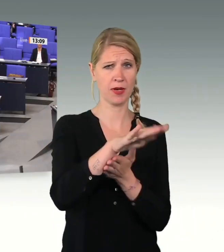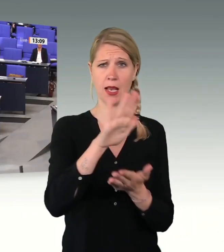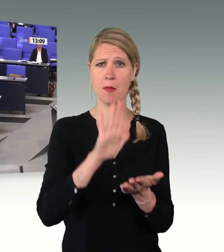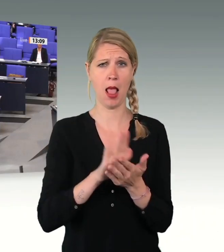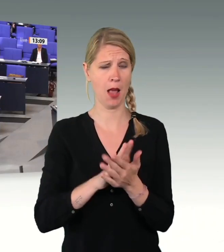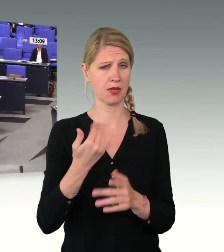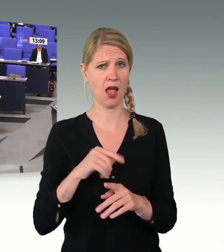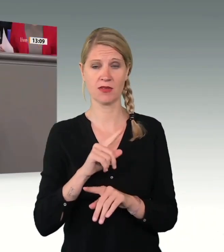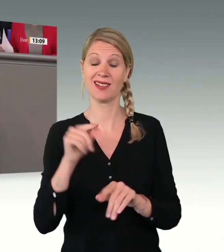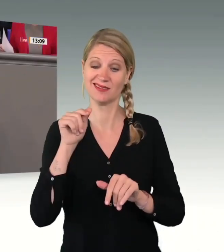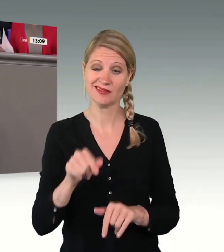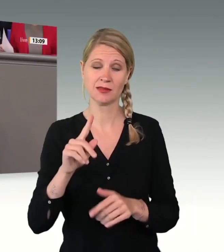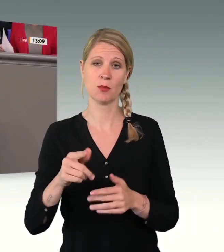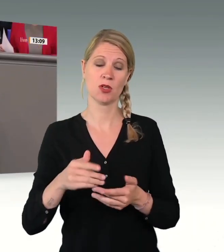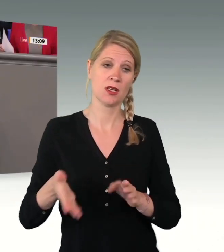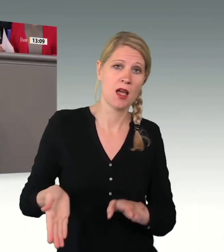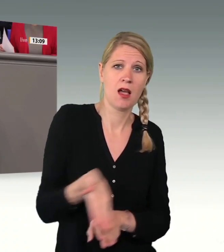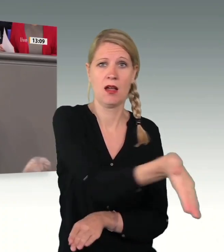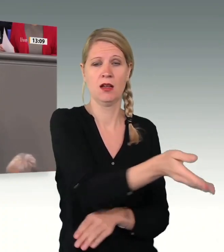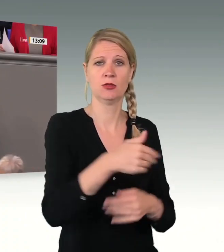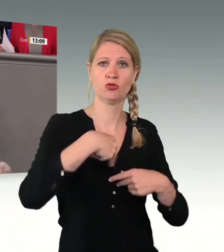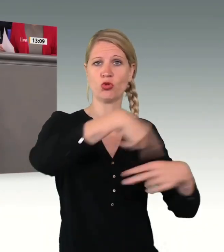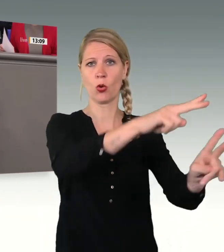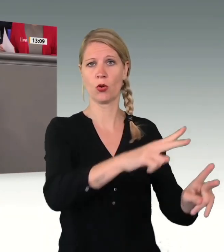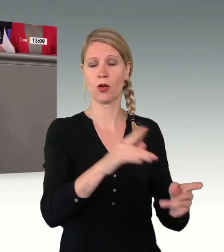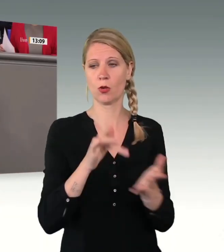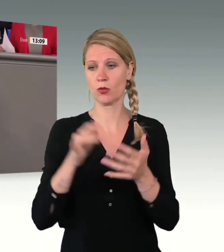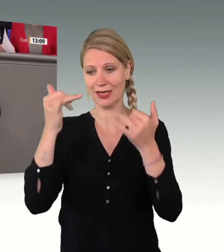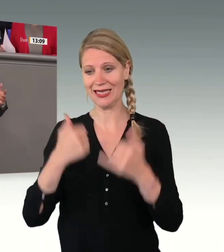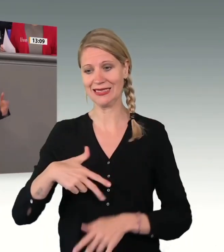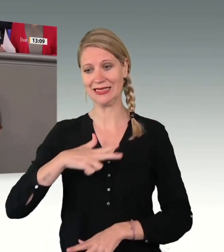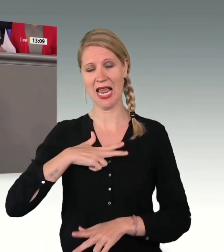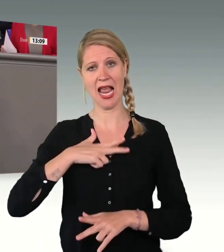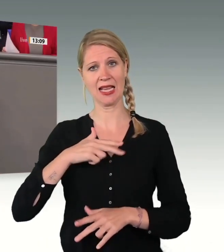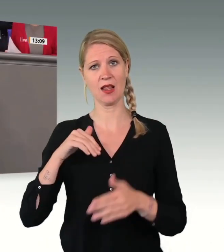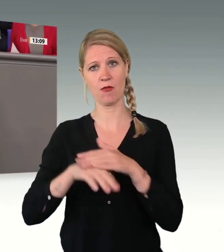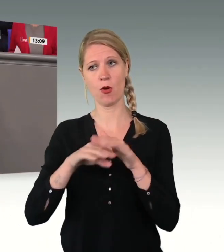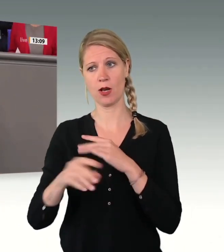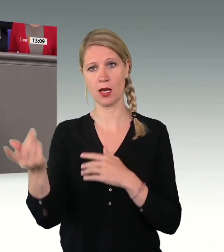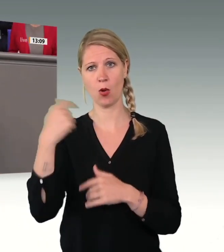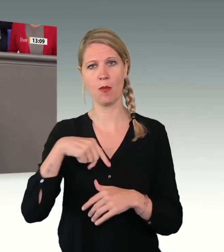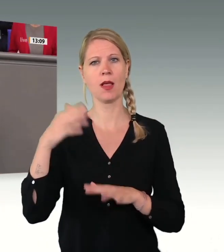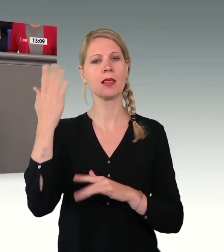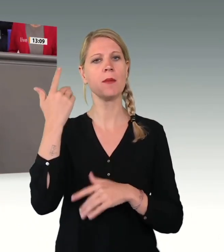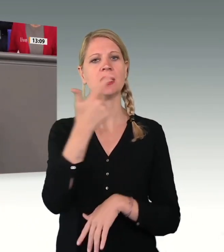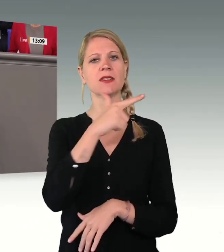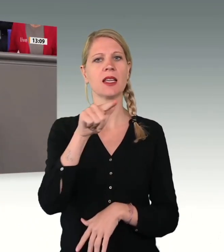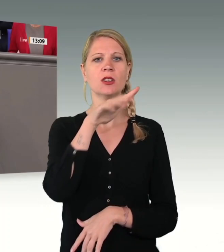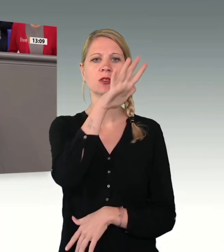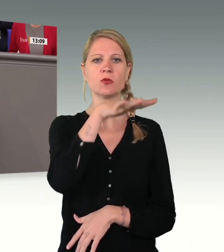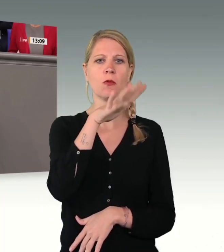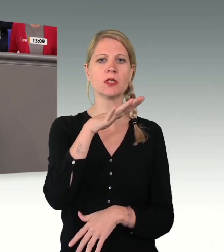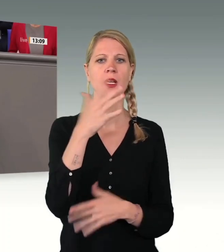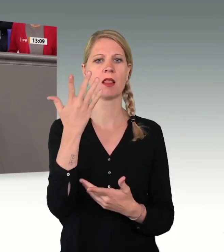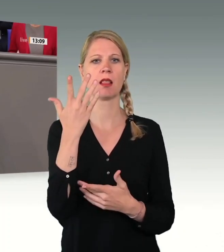Denn diesmal kommen echte Flüchtlinge. Anders als 2015 bei der Welle aus Orient und Afrika flüchten jetzt vor allem Frauen und